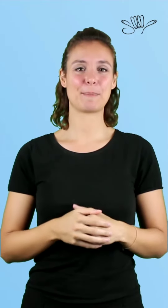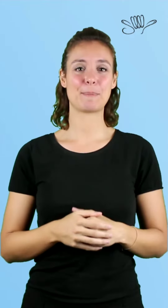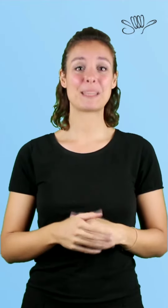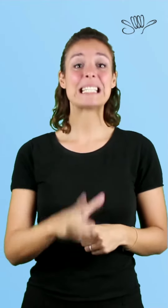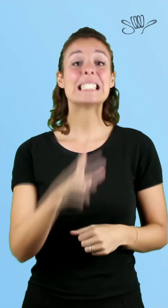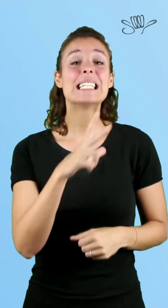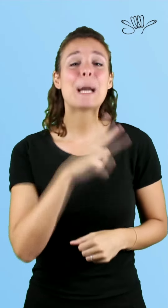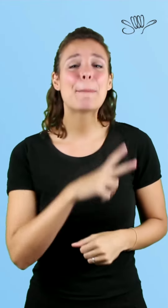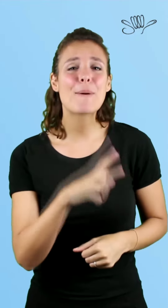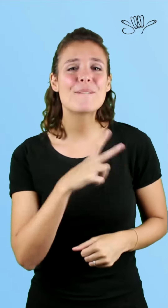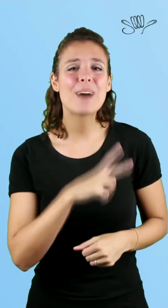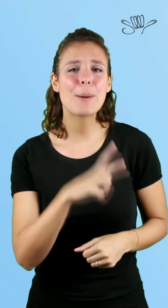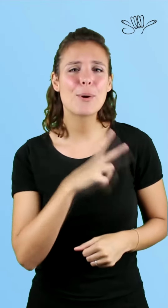Por favor.